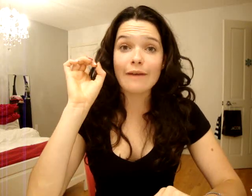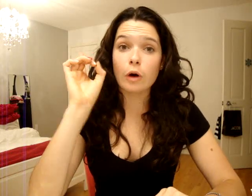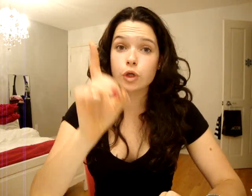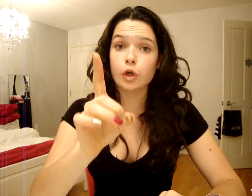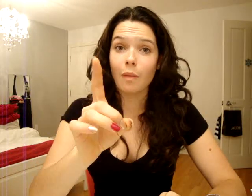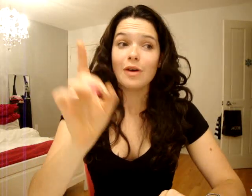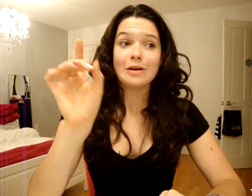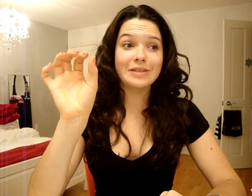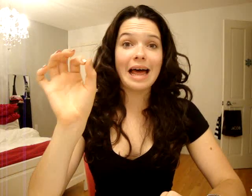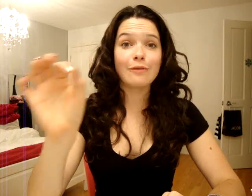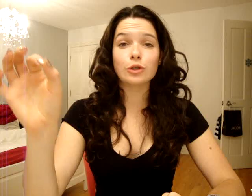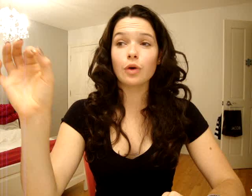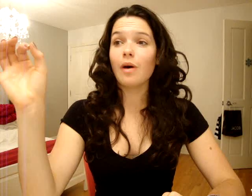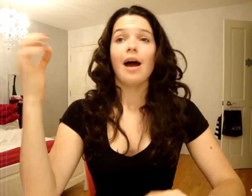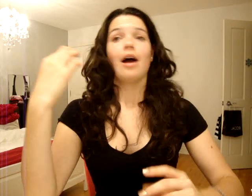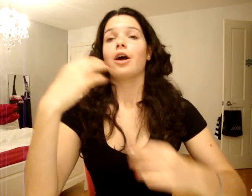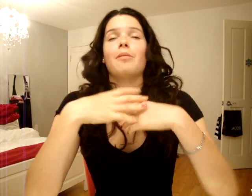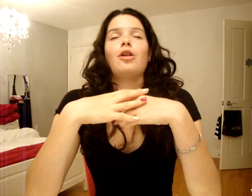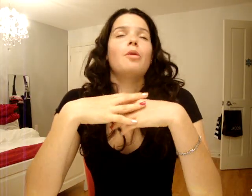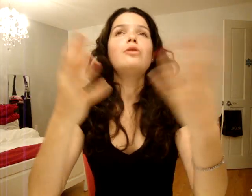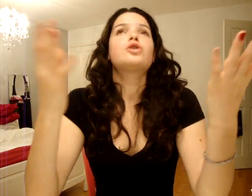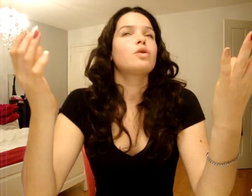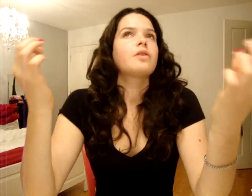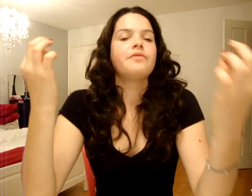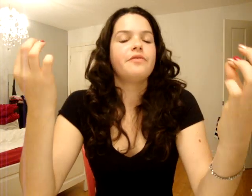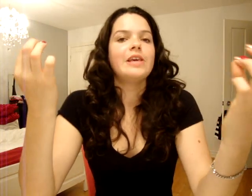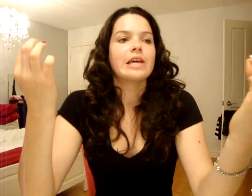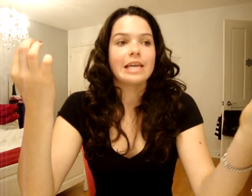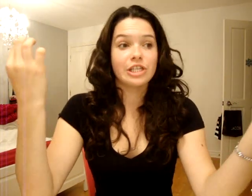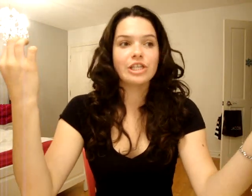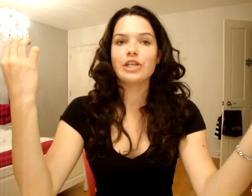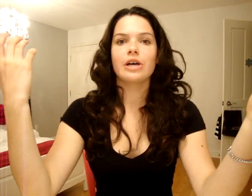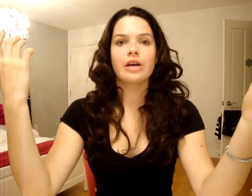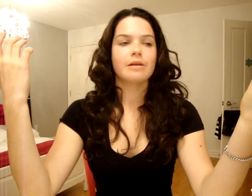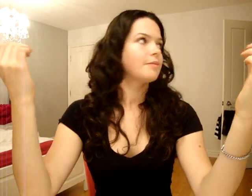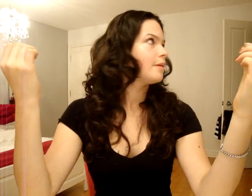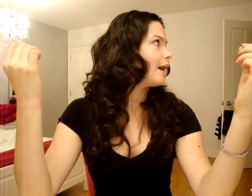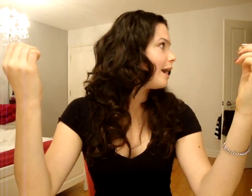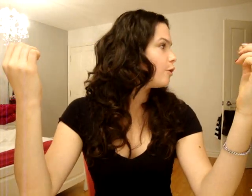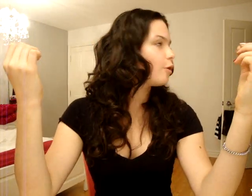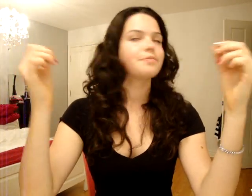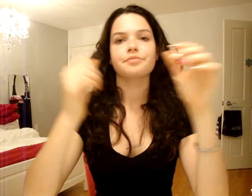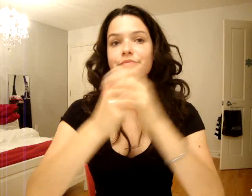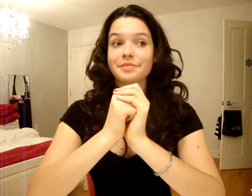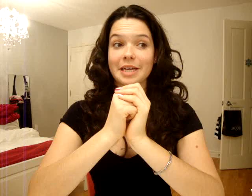avoir chaud. Vous allez avoir chaud, comme, le plus chaud de votre vie, ok? Allô? Allô? Ok.